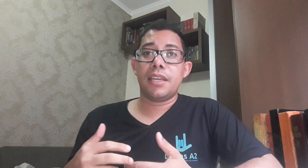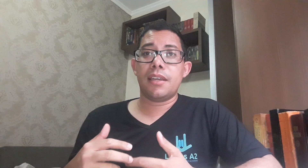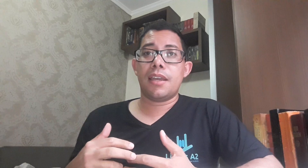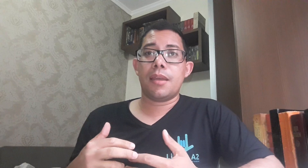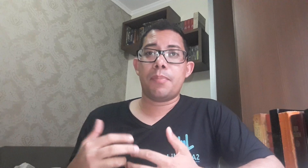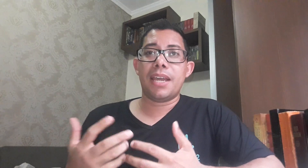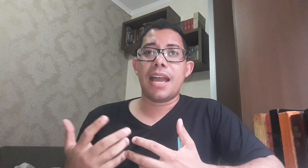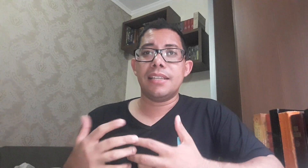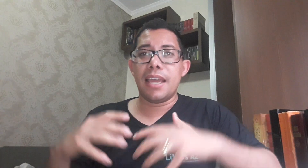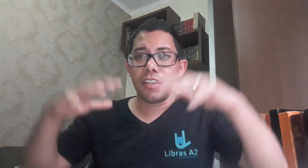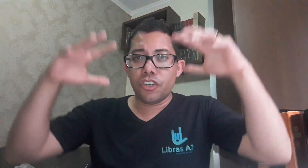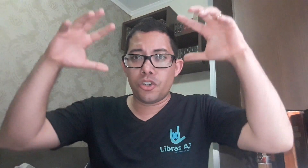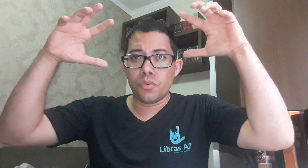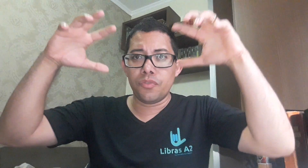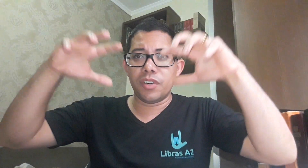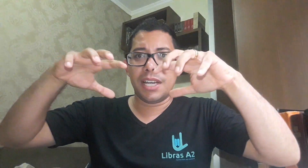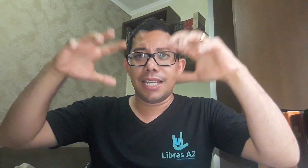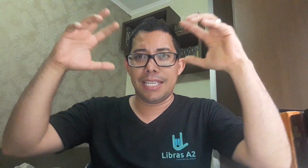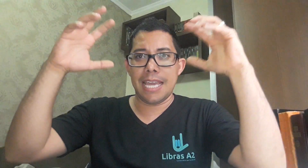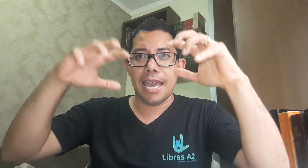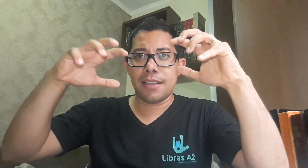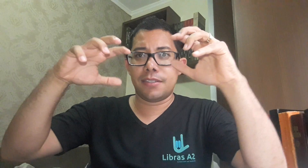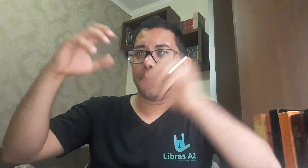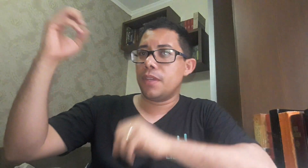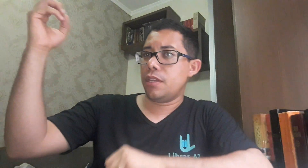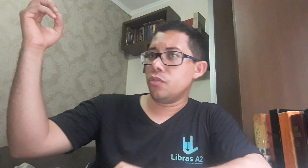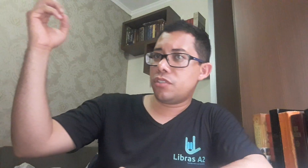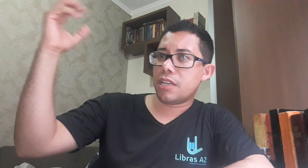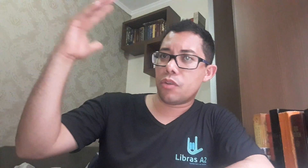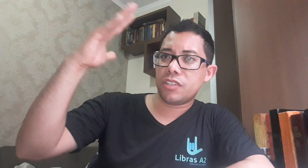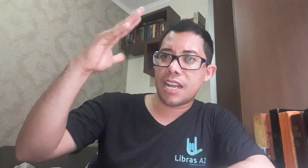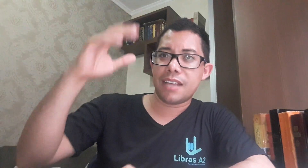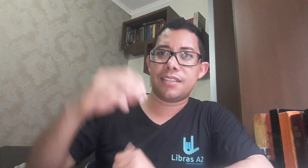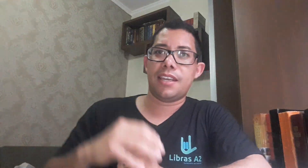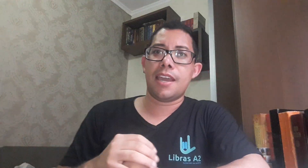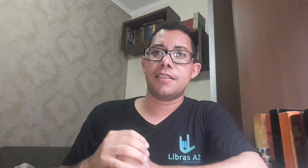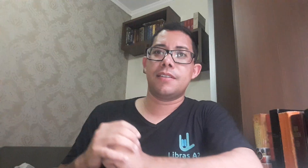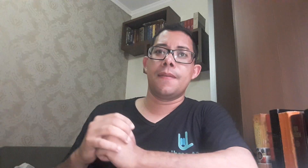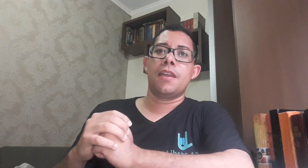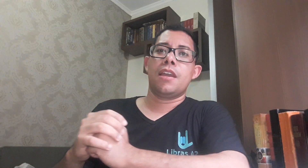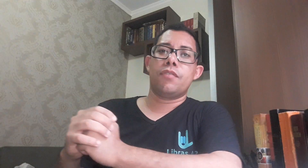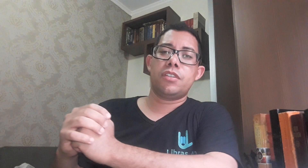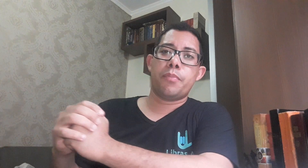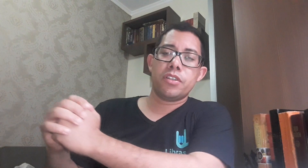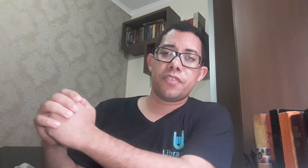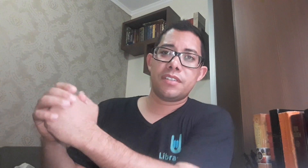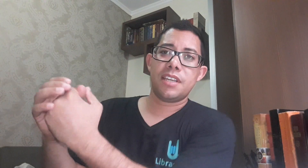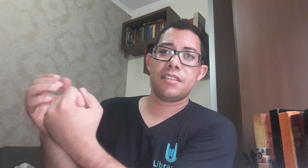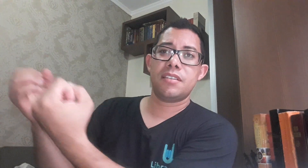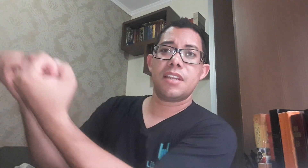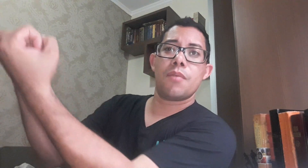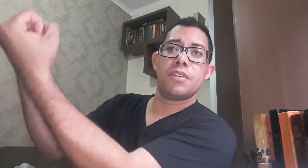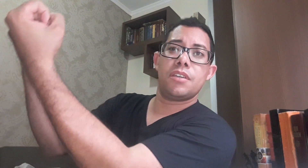pegar a ideia de chuva, que é essa, e o sinal de graça, que é essa, você pode fazer esse sinal aqui.